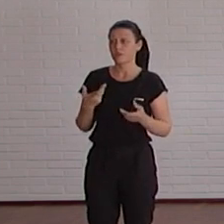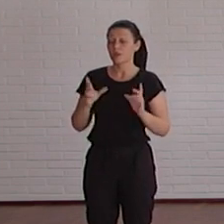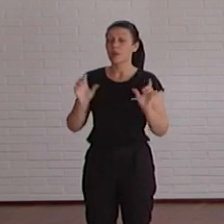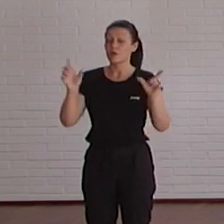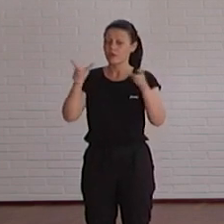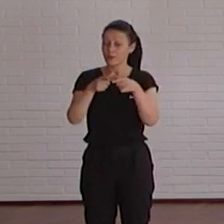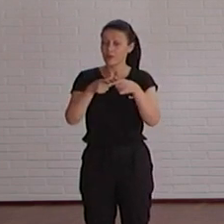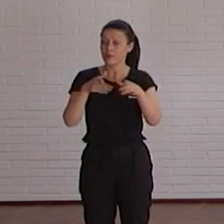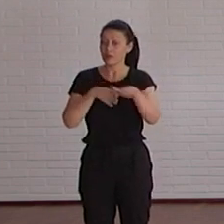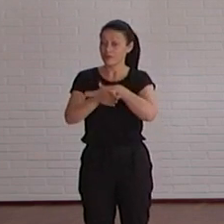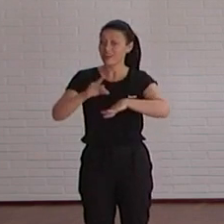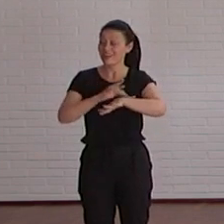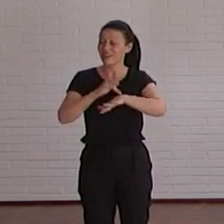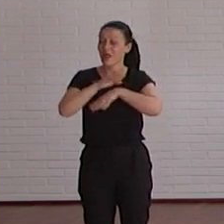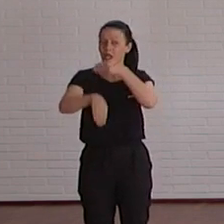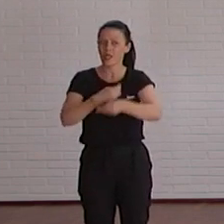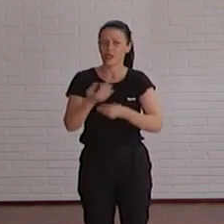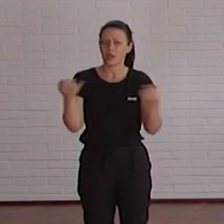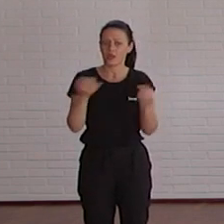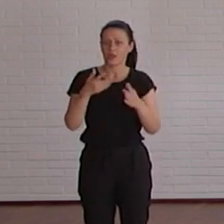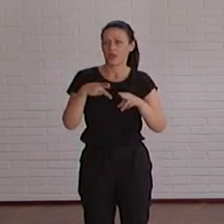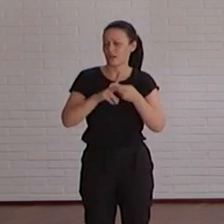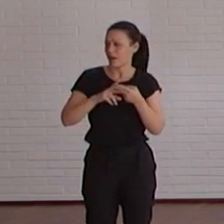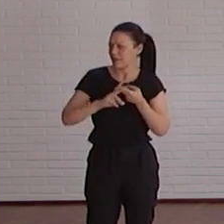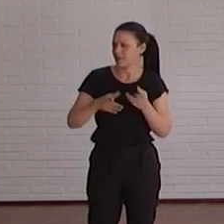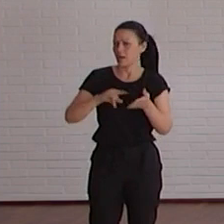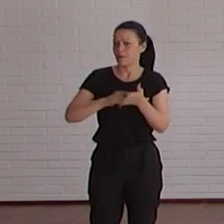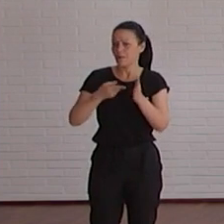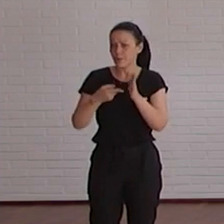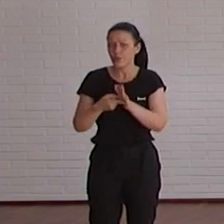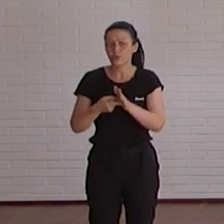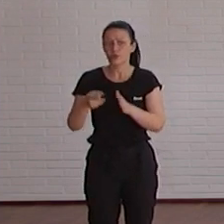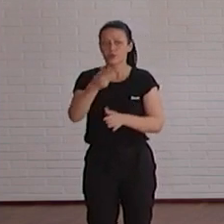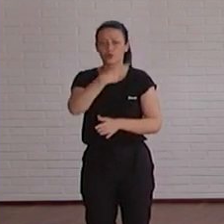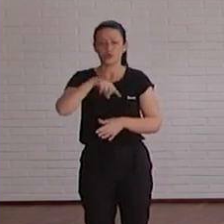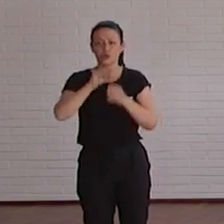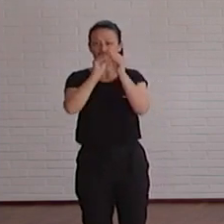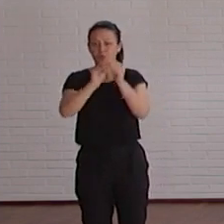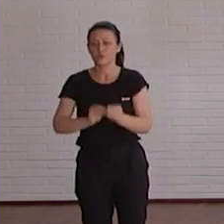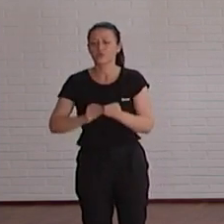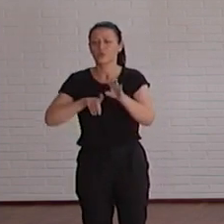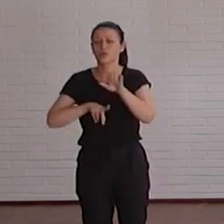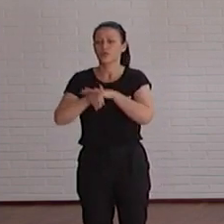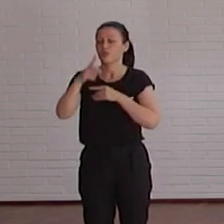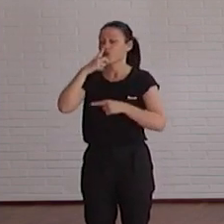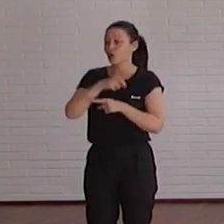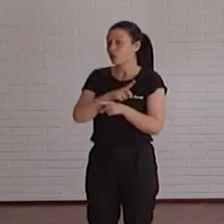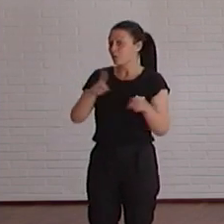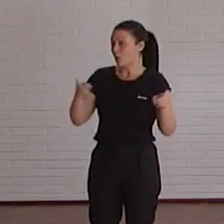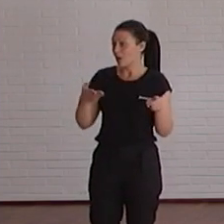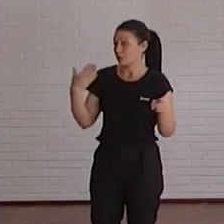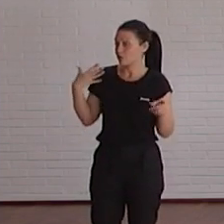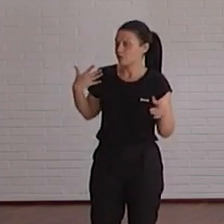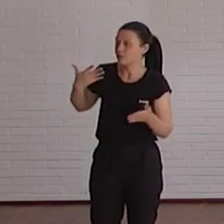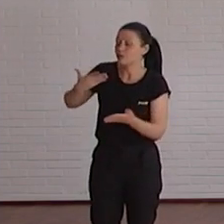de accesibilidad digital y por las herramientas y proyectos que hemos ido desarrollando, sobre todo en el último año, para que